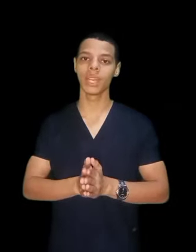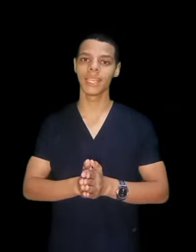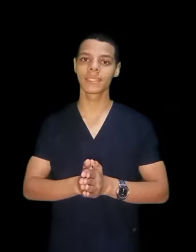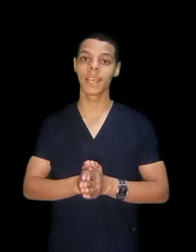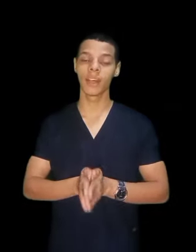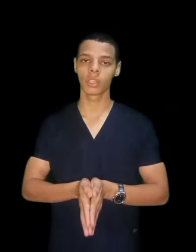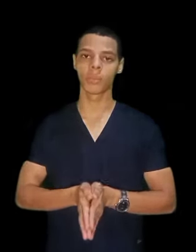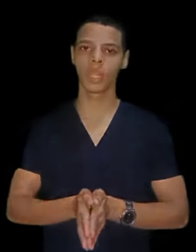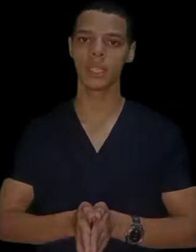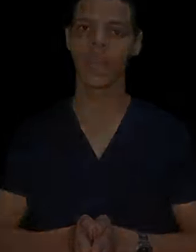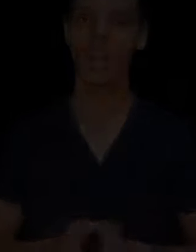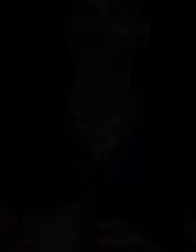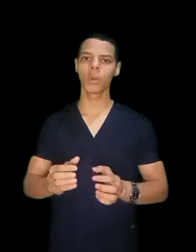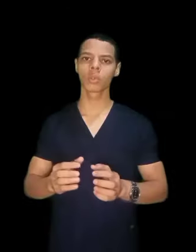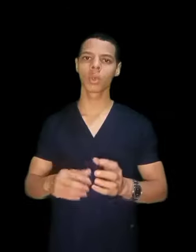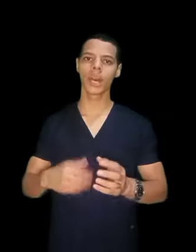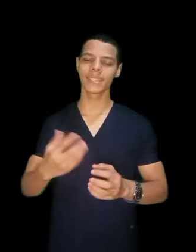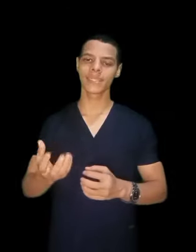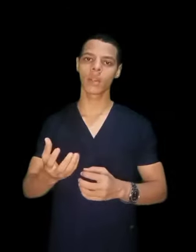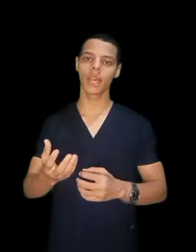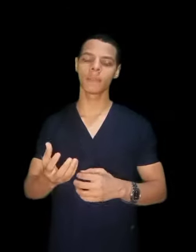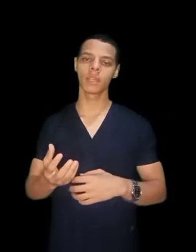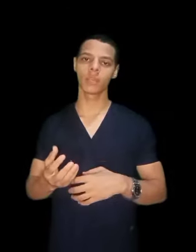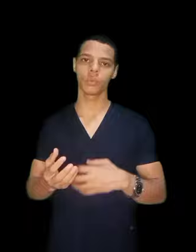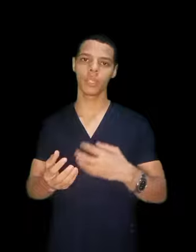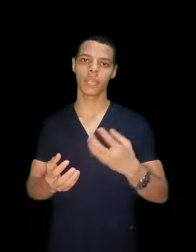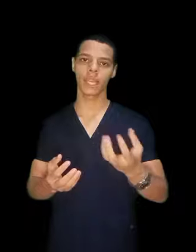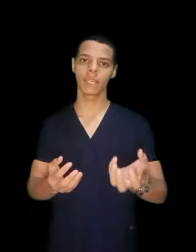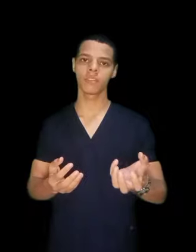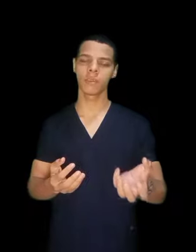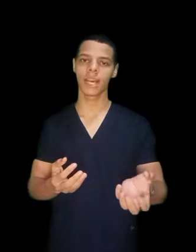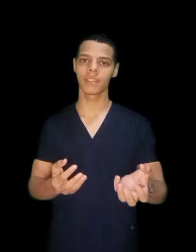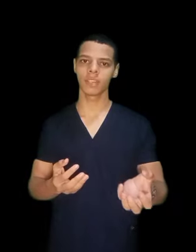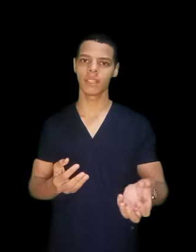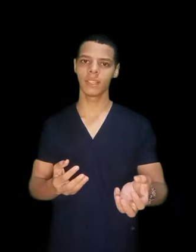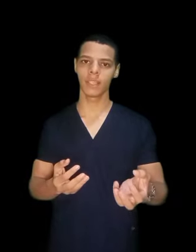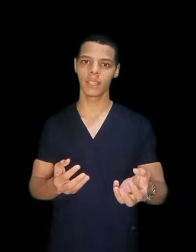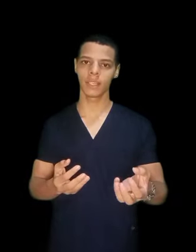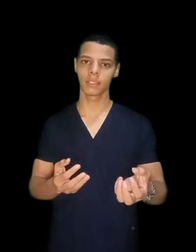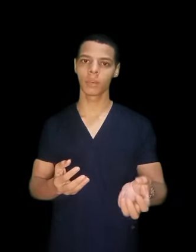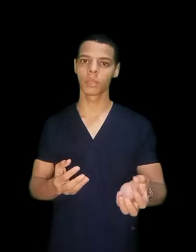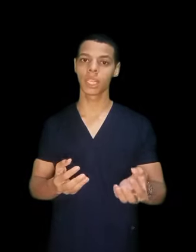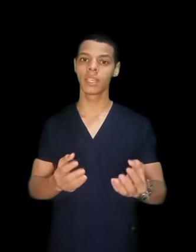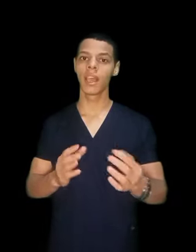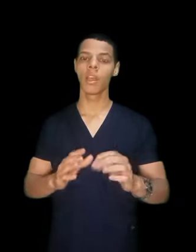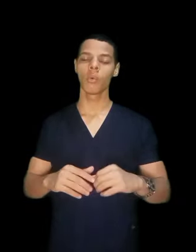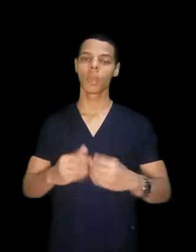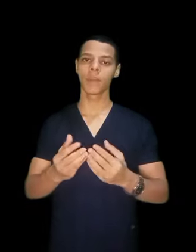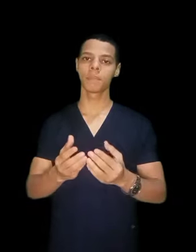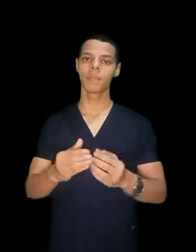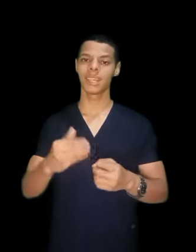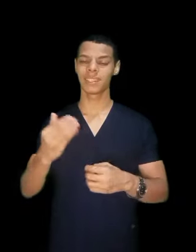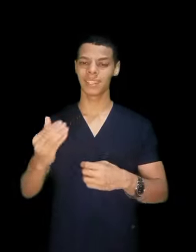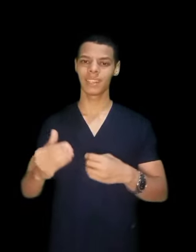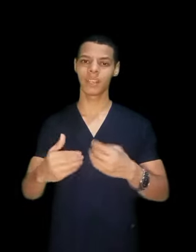كلية تمريد وبرضو لو حد سنوية عامة وكان في معهد فني تمريد وجاب تقدير